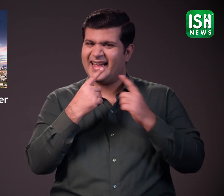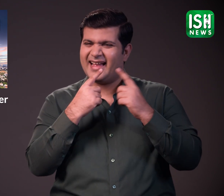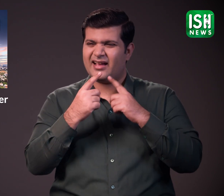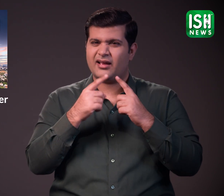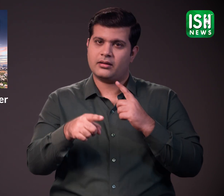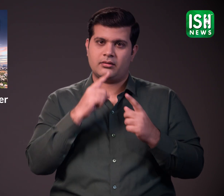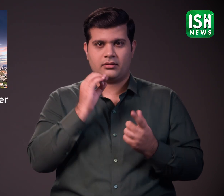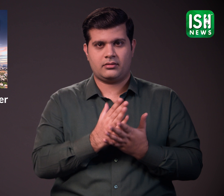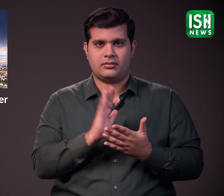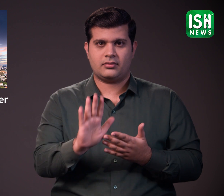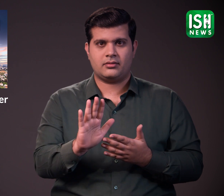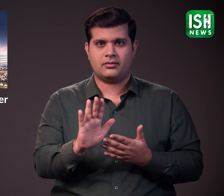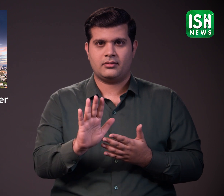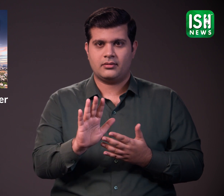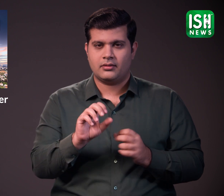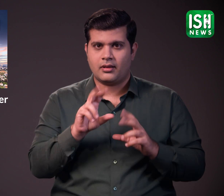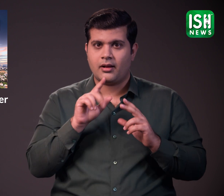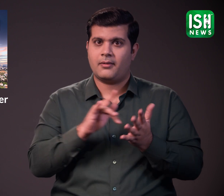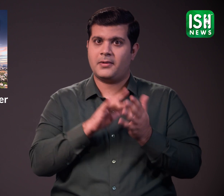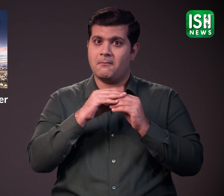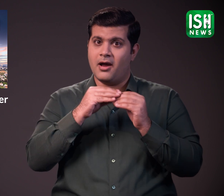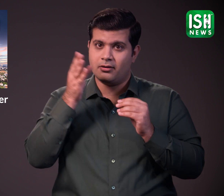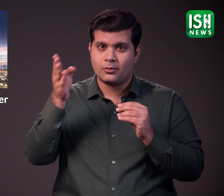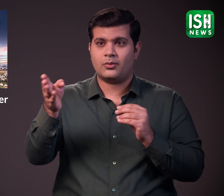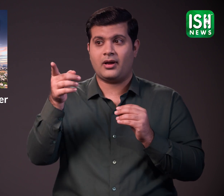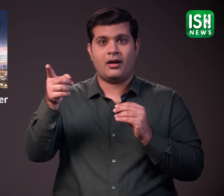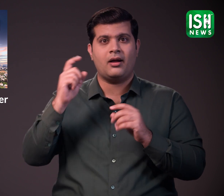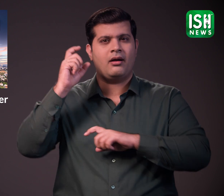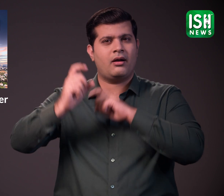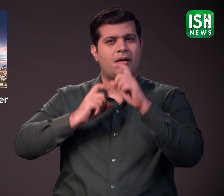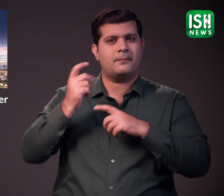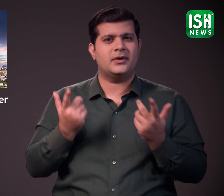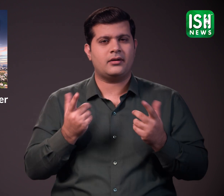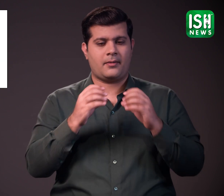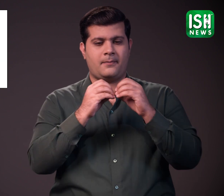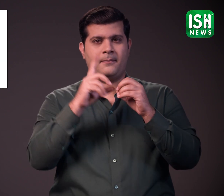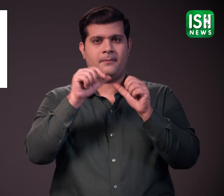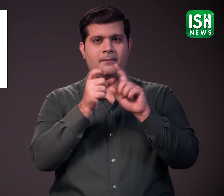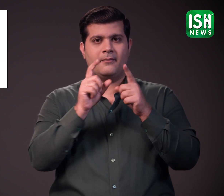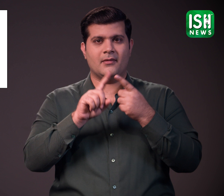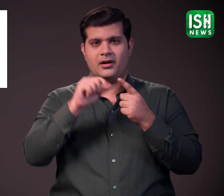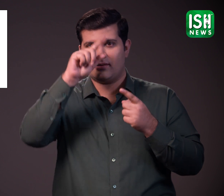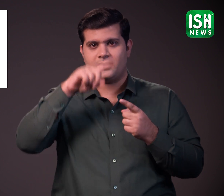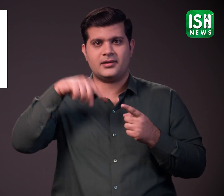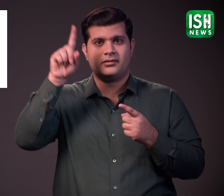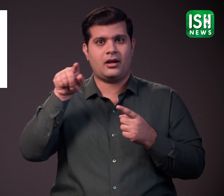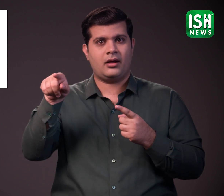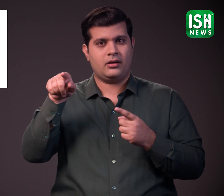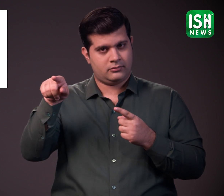यहां बैंगलुरू में एक बास्तविक्ता बन गया है आश्चेगे जनक ब्लेड इंडिया नामक एक कमपनी ने खोशना की